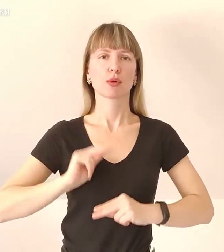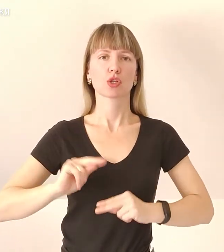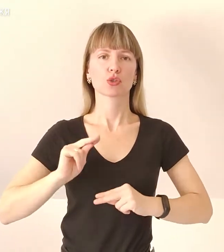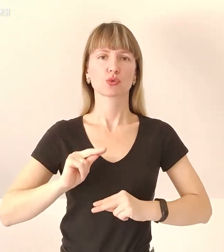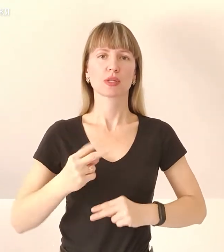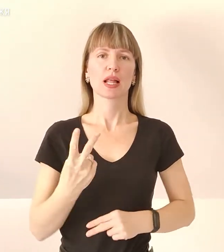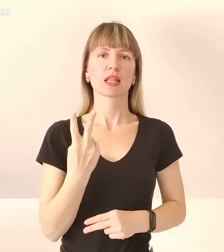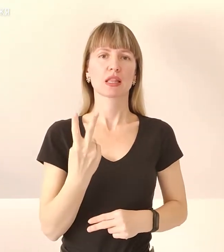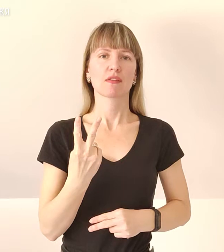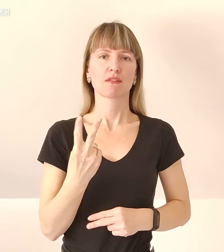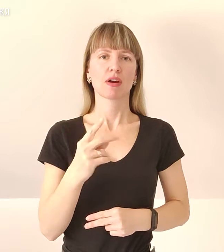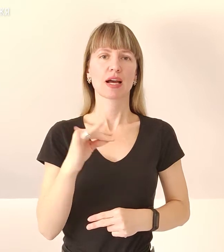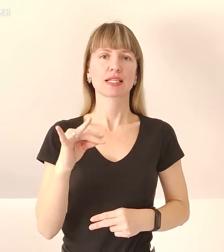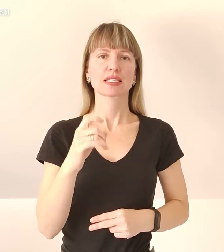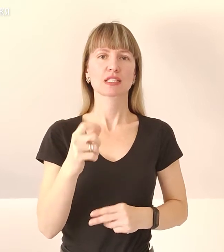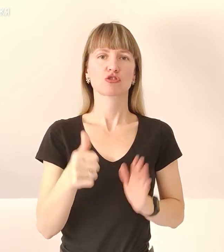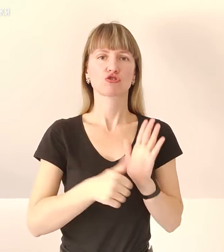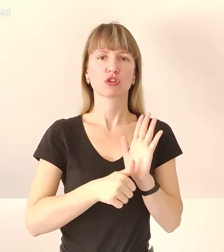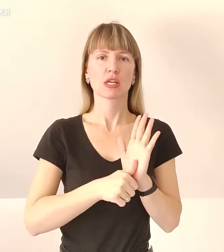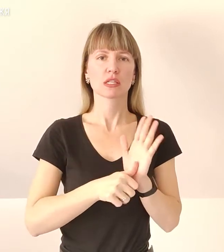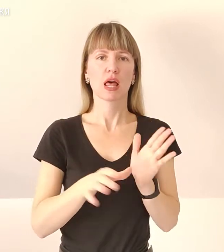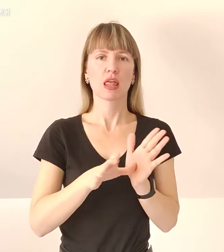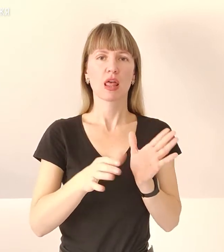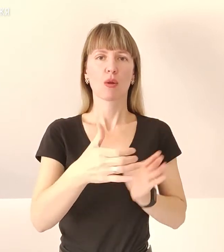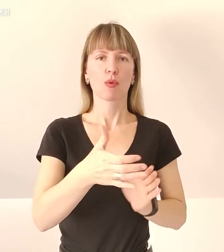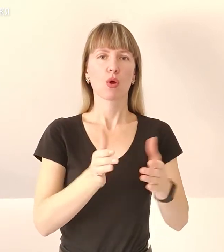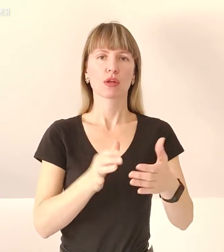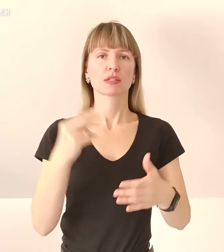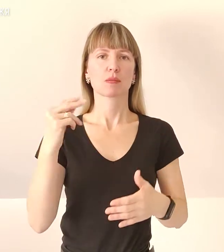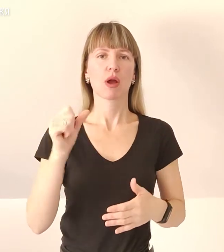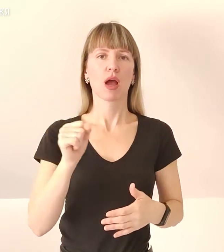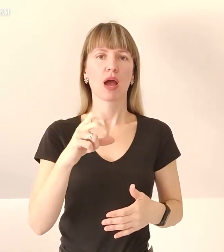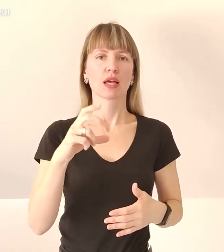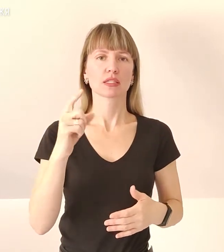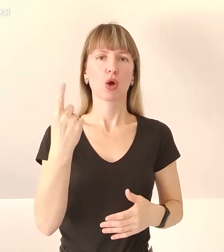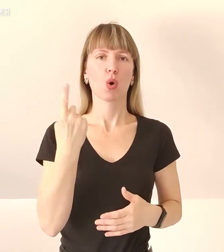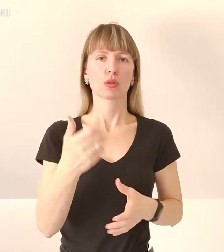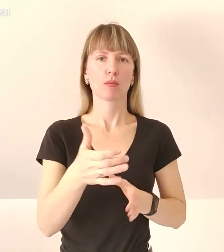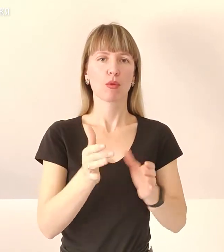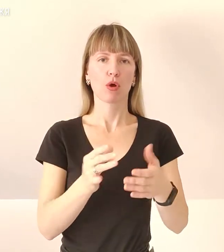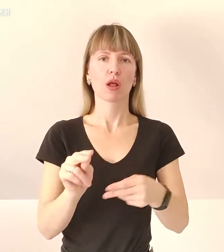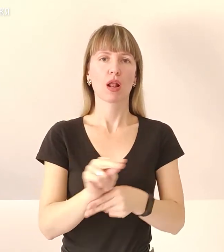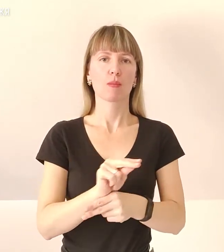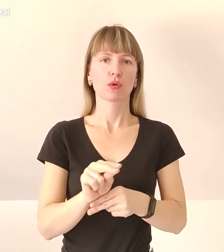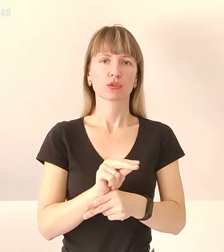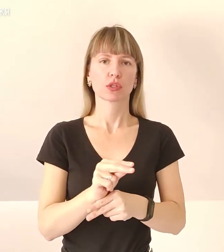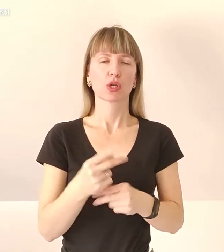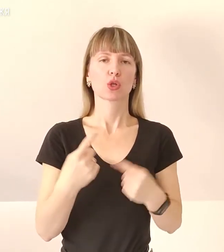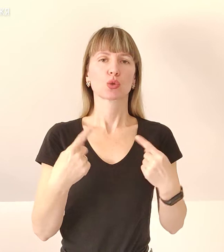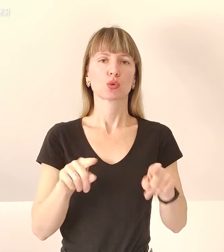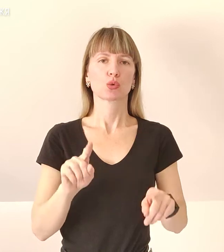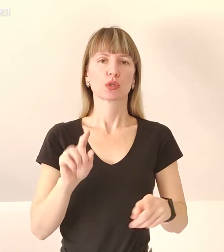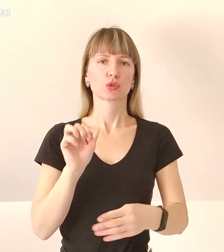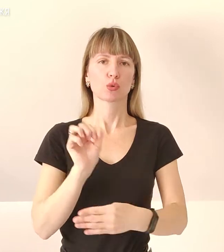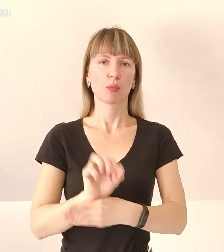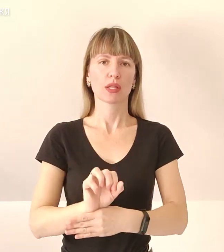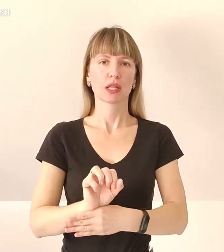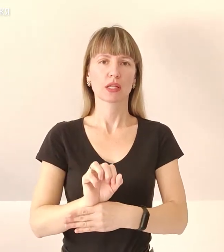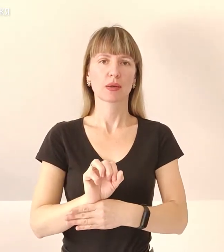два з шести енергоблоків Запорізької С, один блок на ремонтці, інші – зупинені. Оперативний